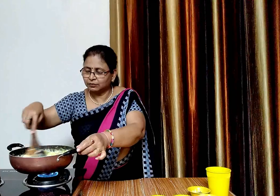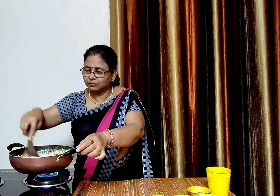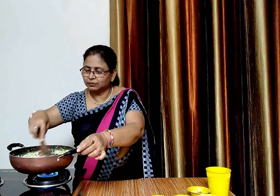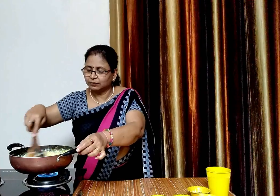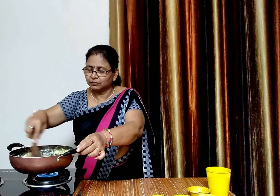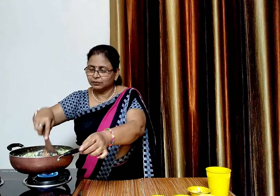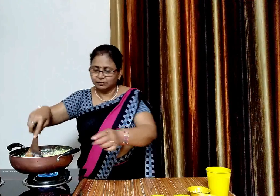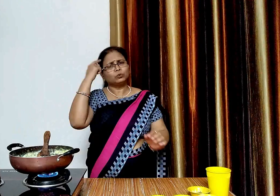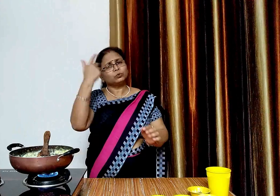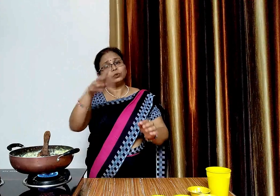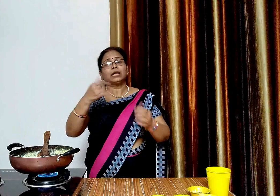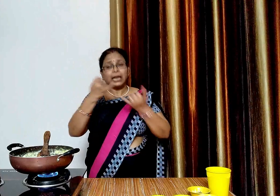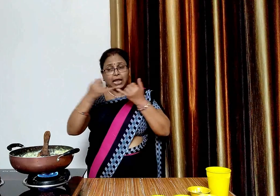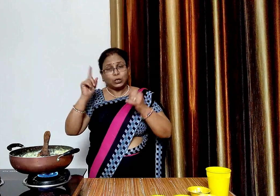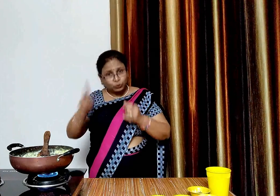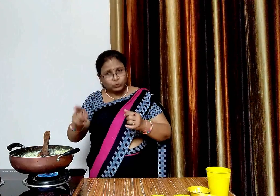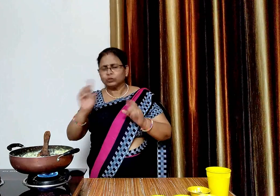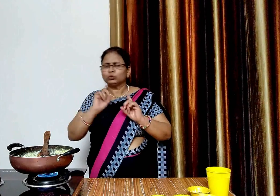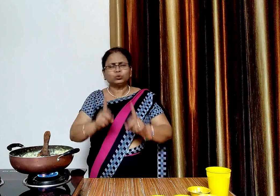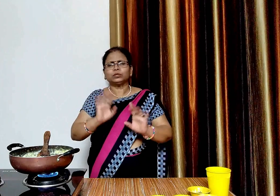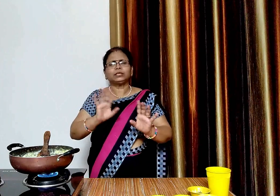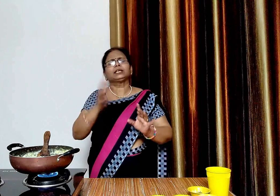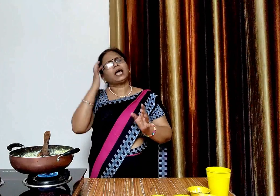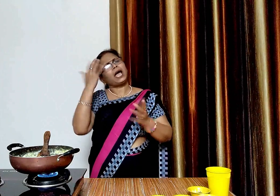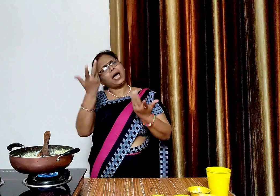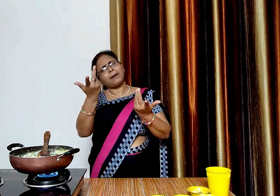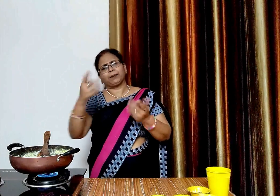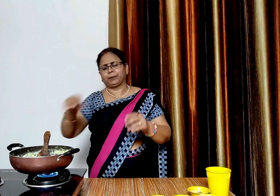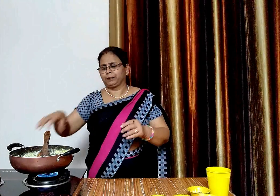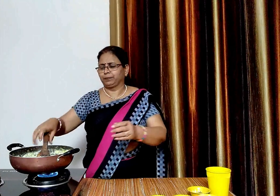यह ओप्शनल है आप चाहे तो ना भी डाले तो भी चलेगा